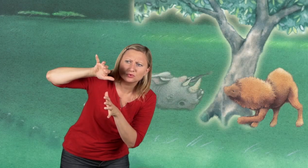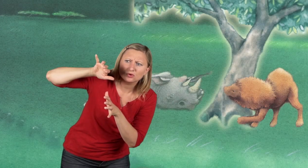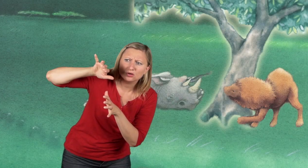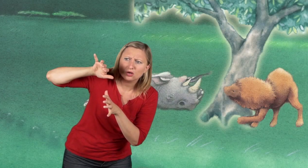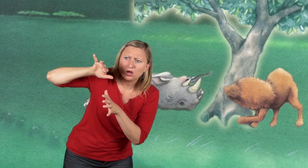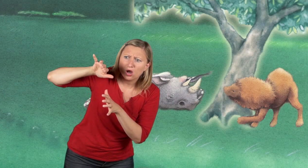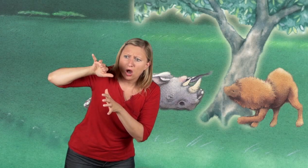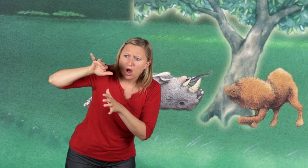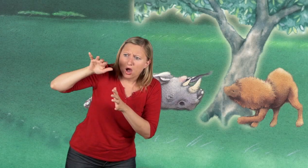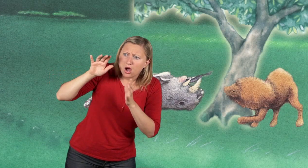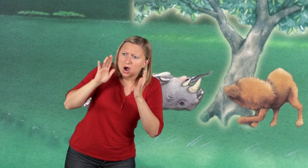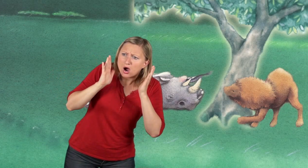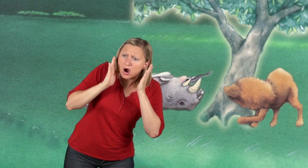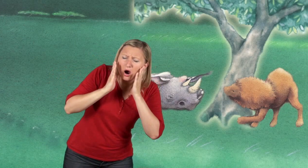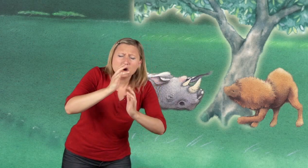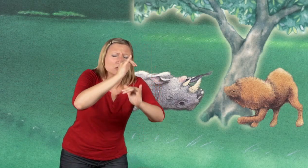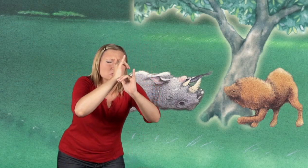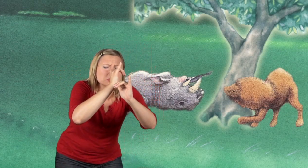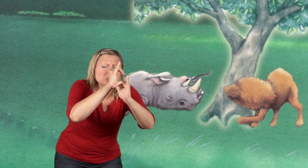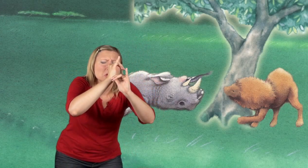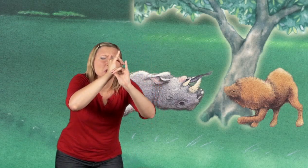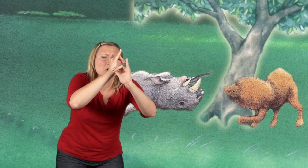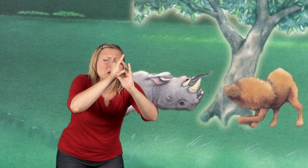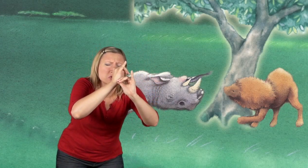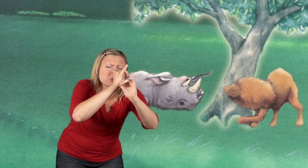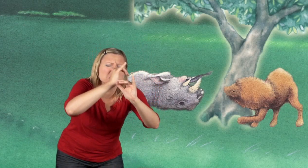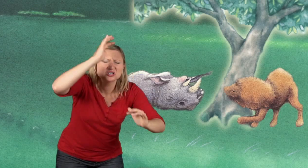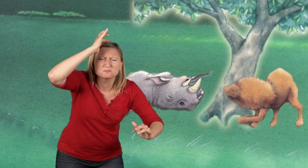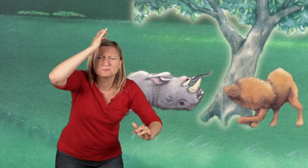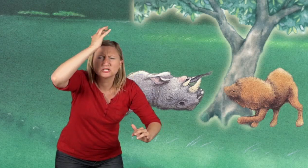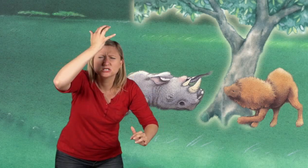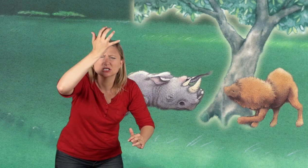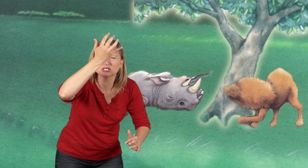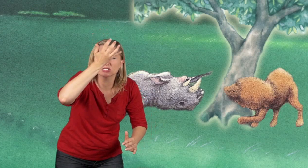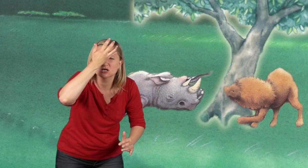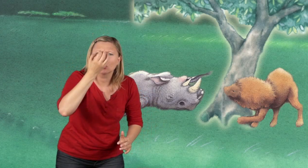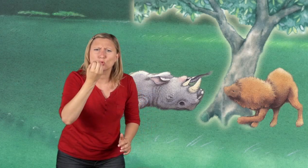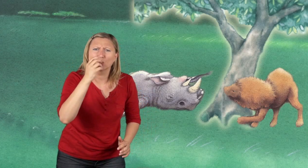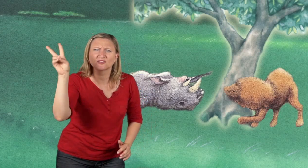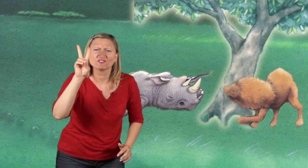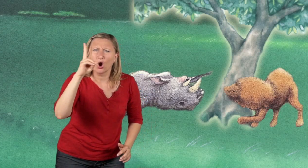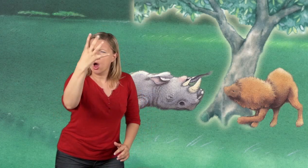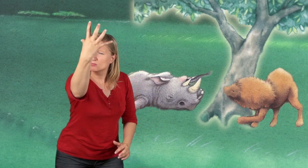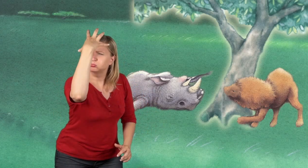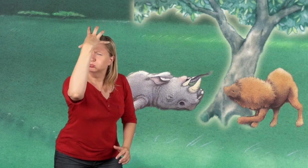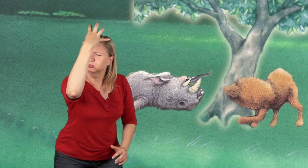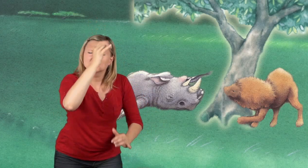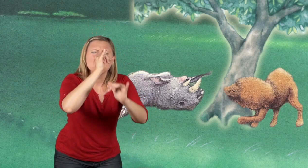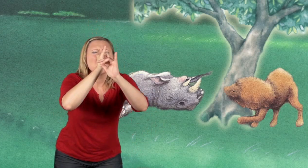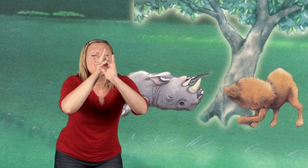Stöhnend lag es unter einem Baum. Gleich oberhalb seines zweiten Hornes war ein drittes entstanden. Eine